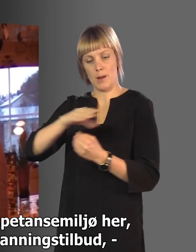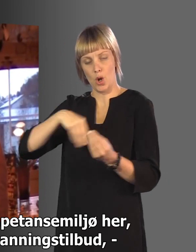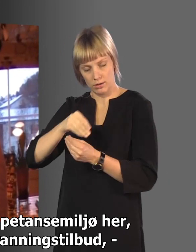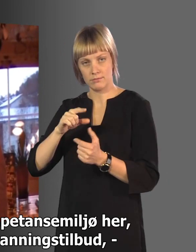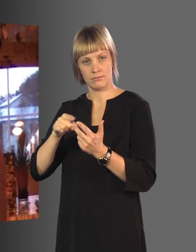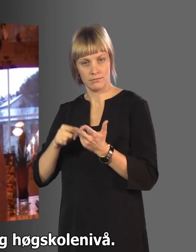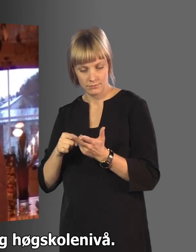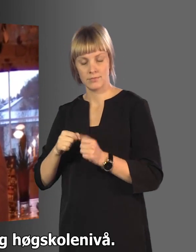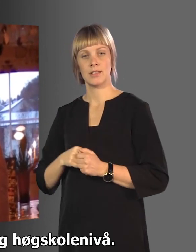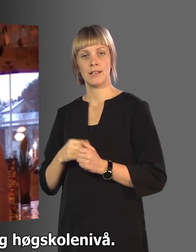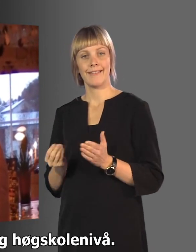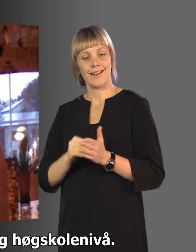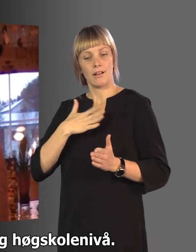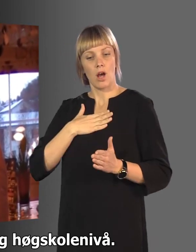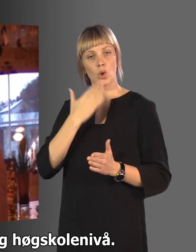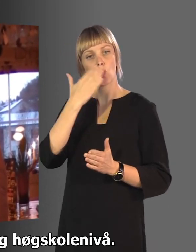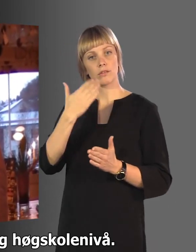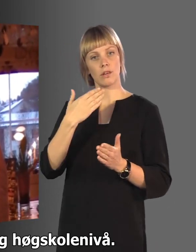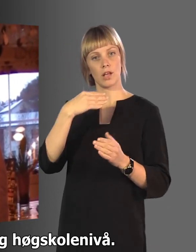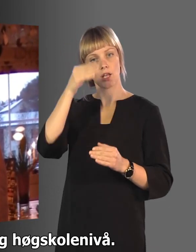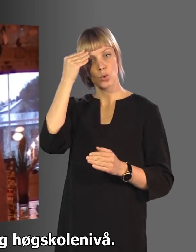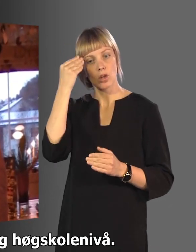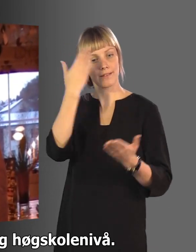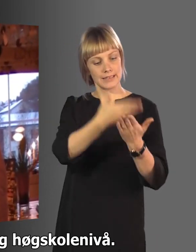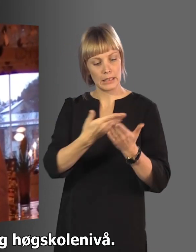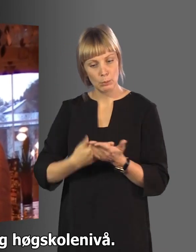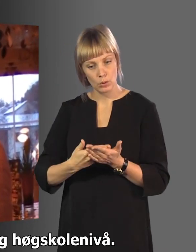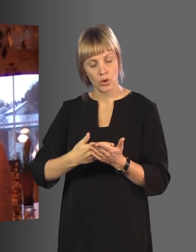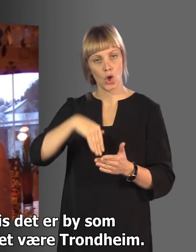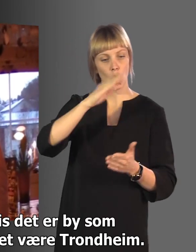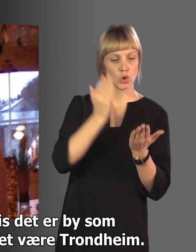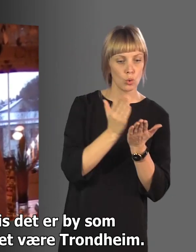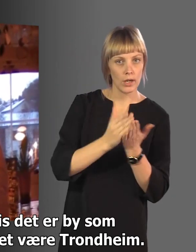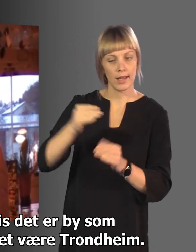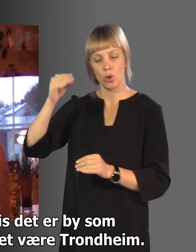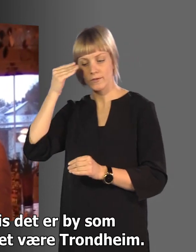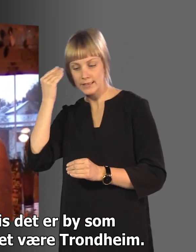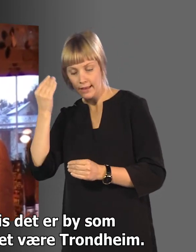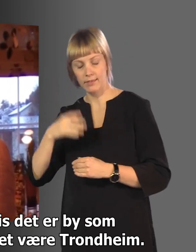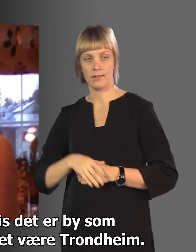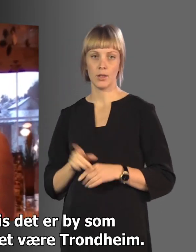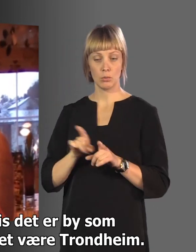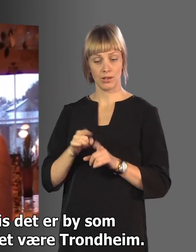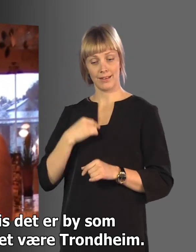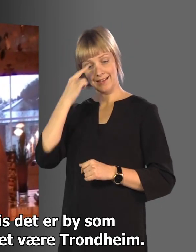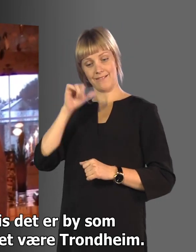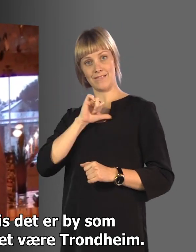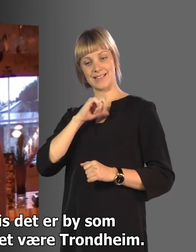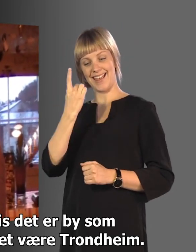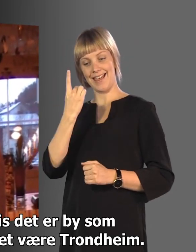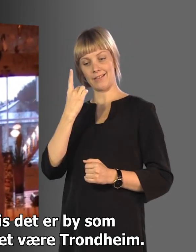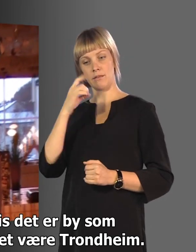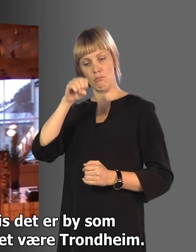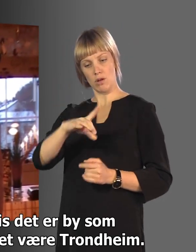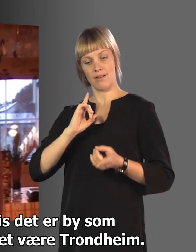et godt utdanningstilbud på universitetsnivå og høgskole nivå. Så jeg tenker jo at